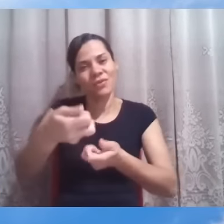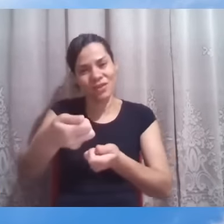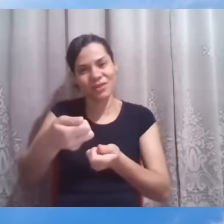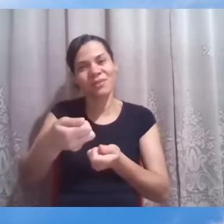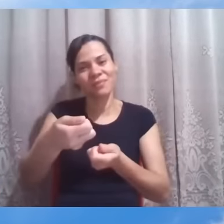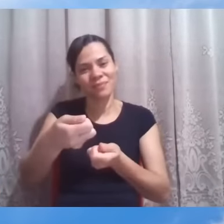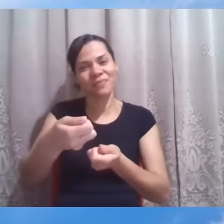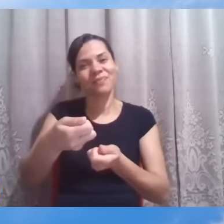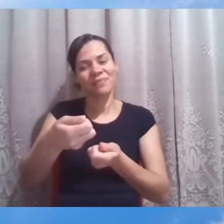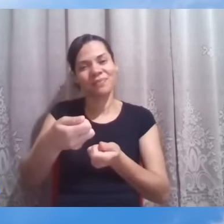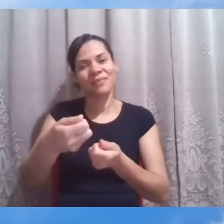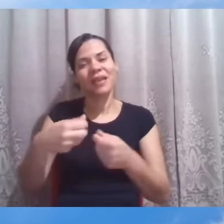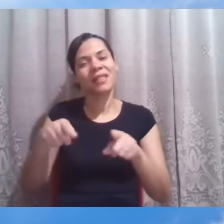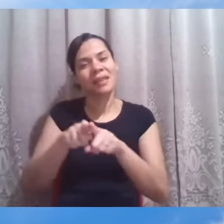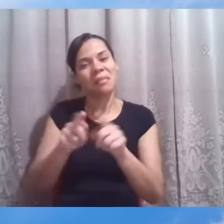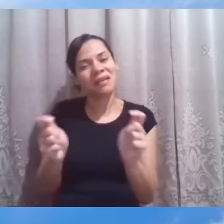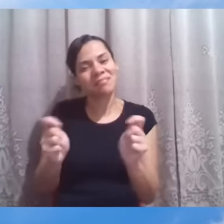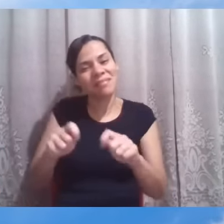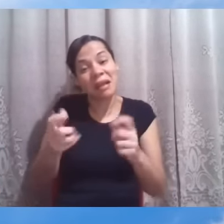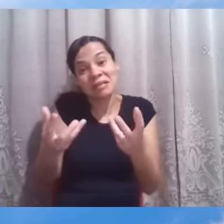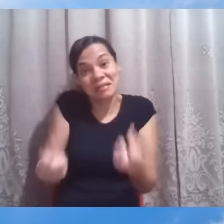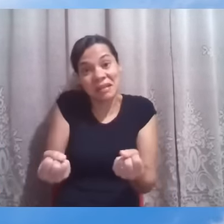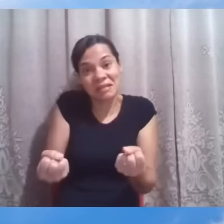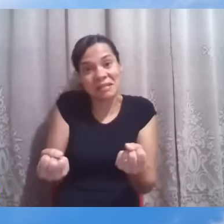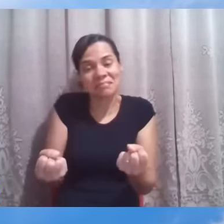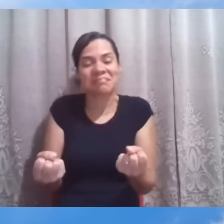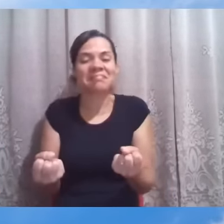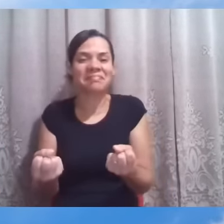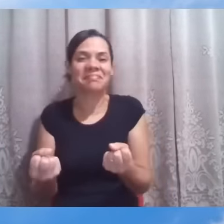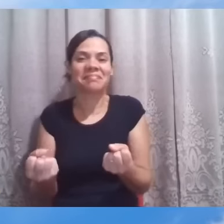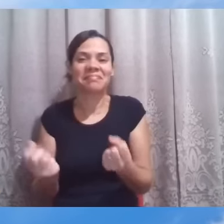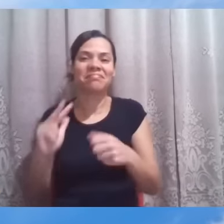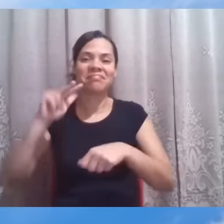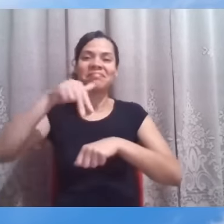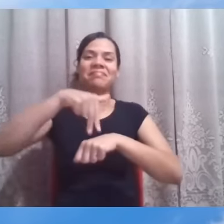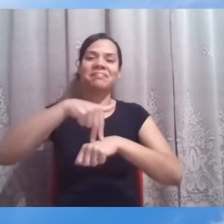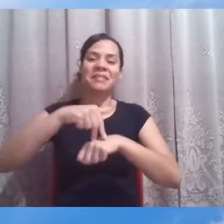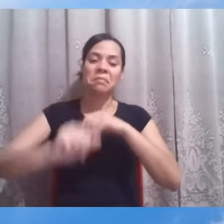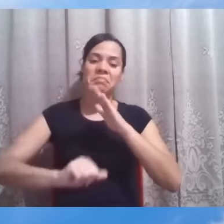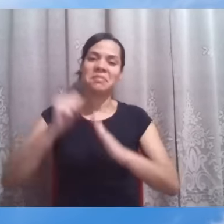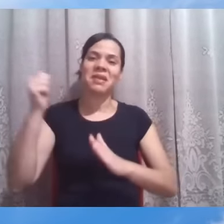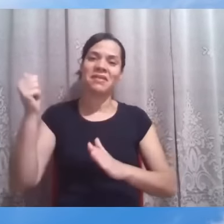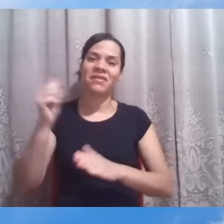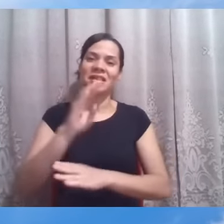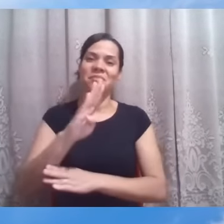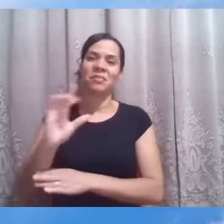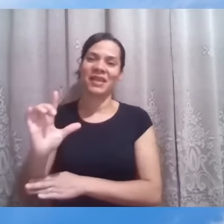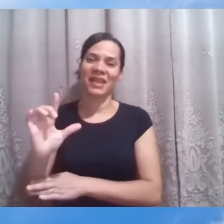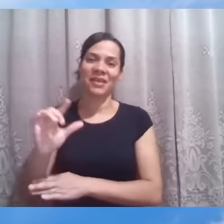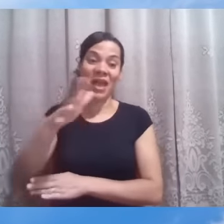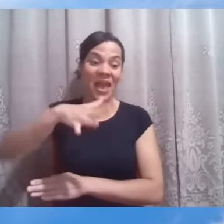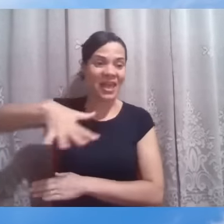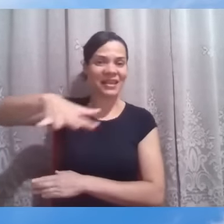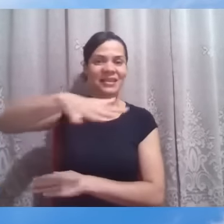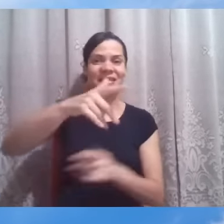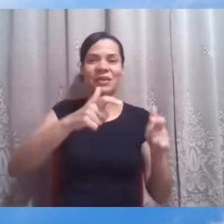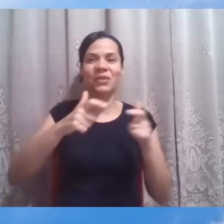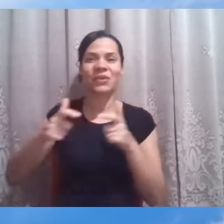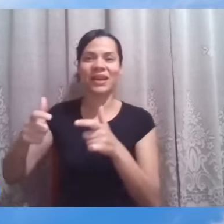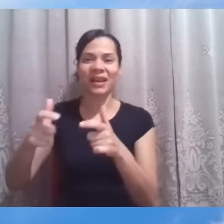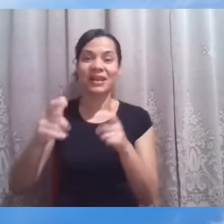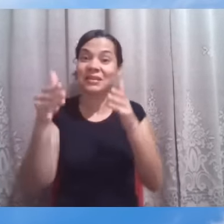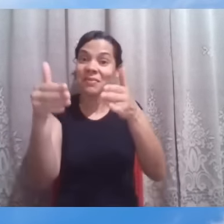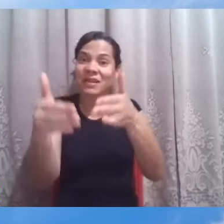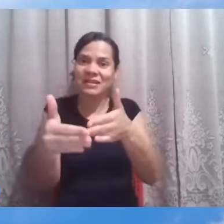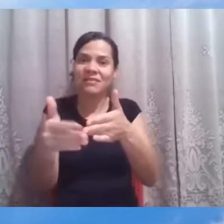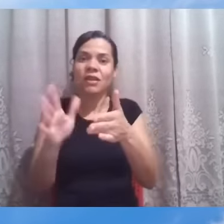enfim, a possibilidade surgiu de aqui estarmos pela primeira vez em Blumenau, nessa região mais específica, já estivemos